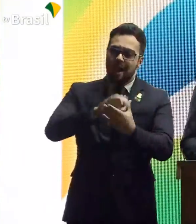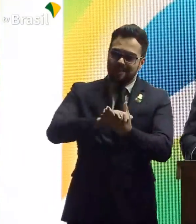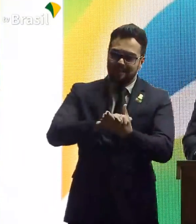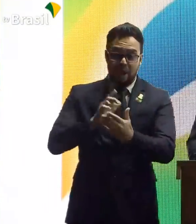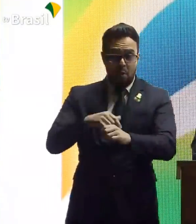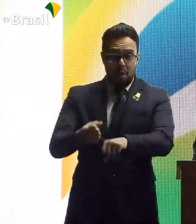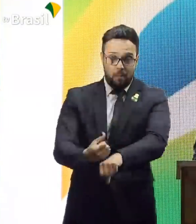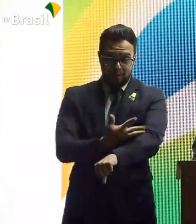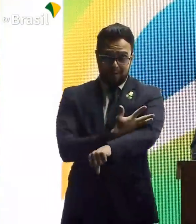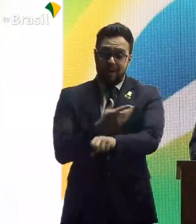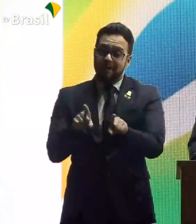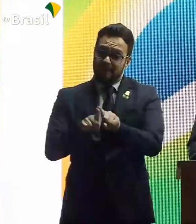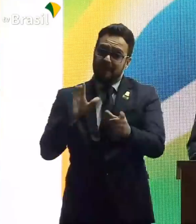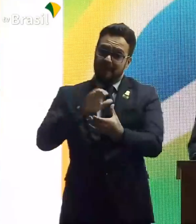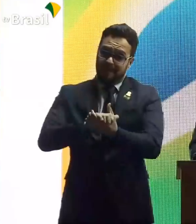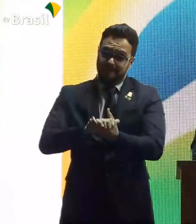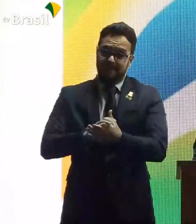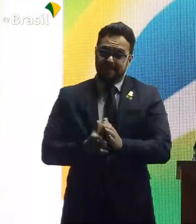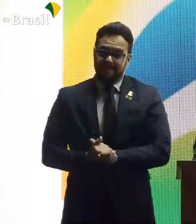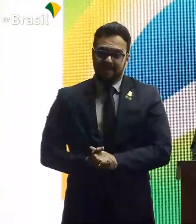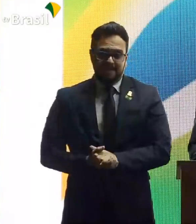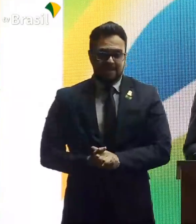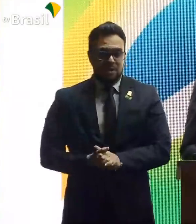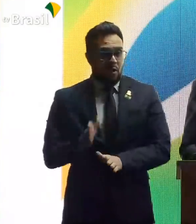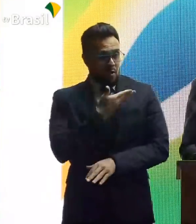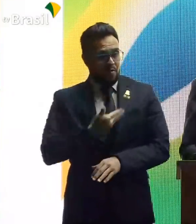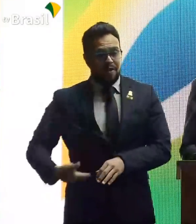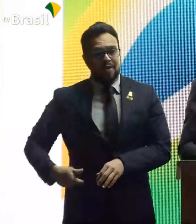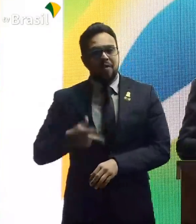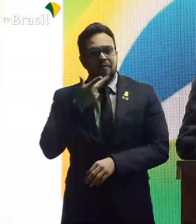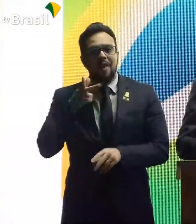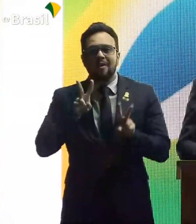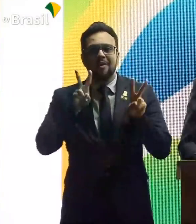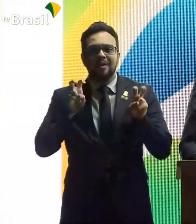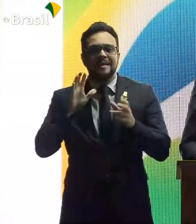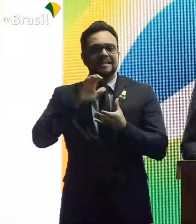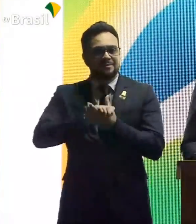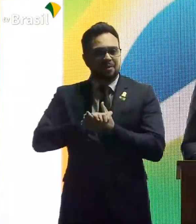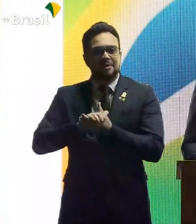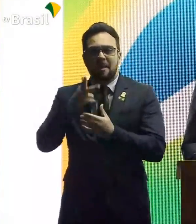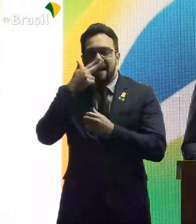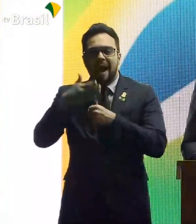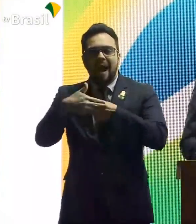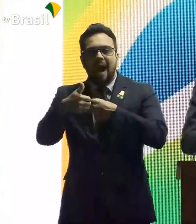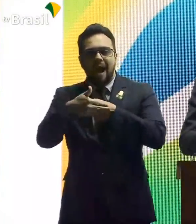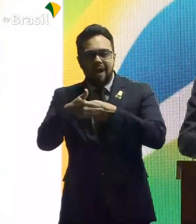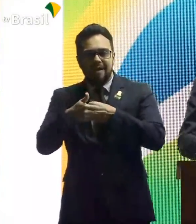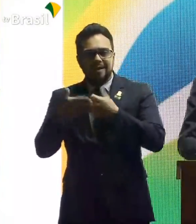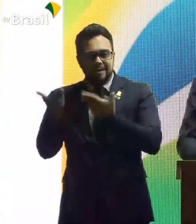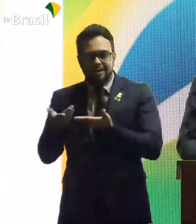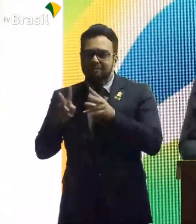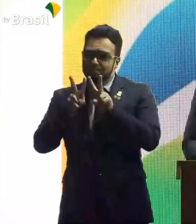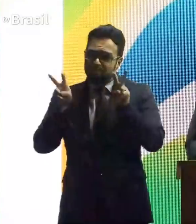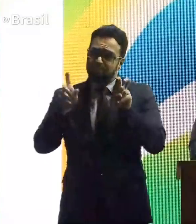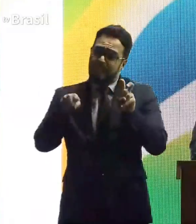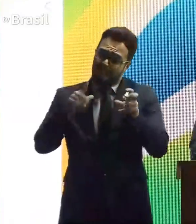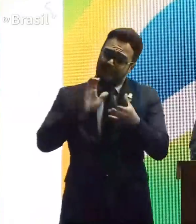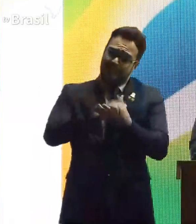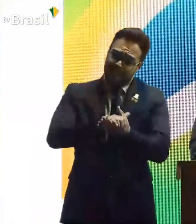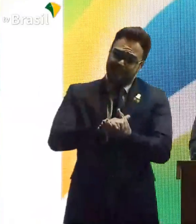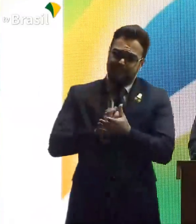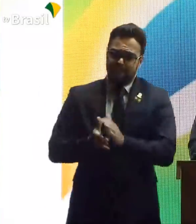emocionado aqui. Também sou casado. O governador se referia à sua esposa dessa forma carinhosa, como se referiu. Mas isso é um casamento.